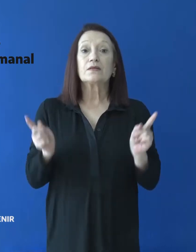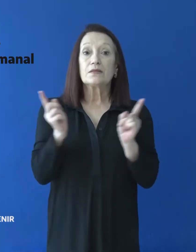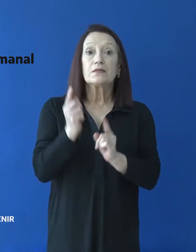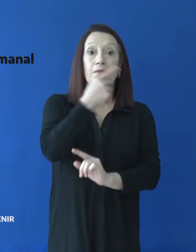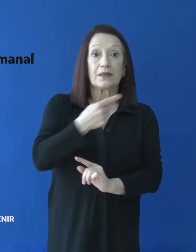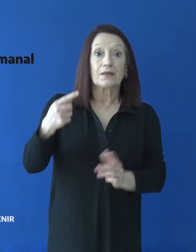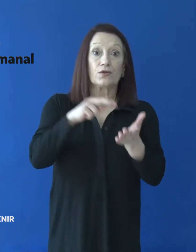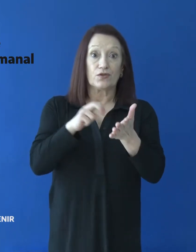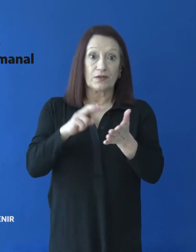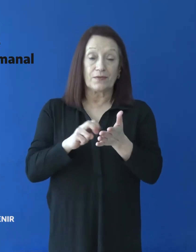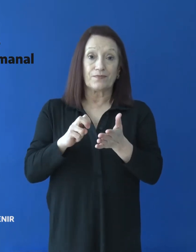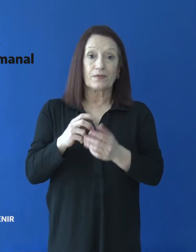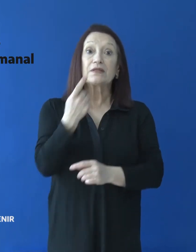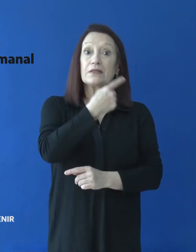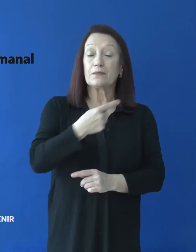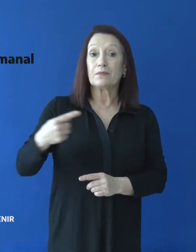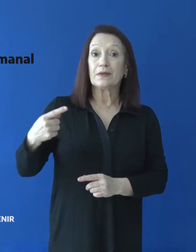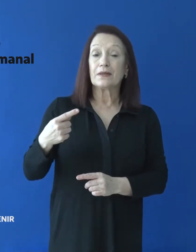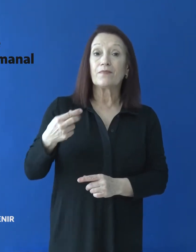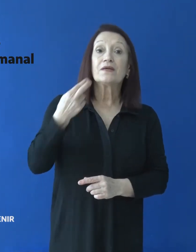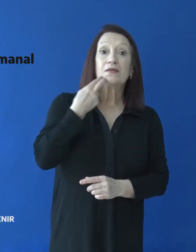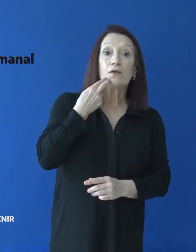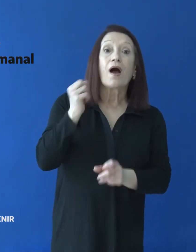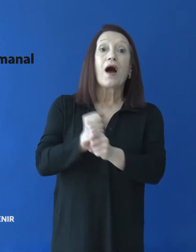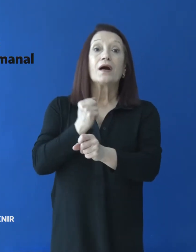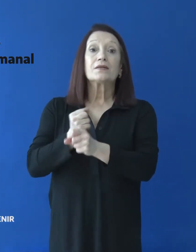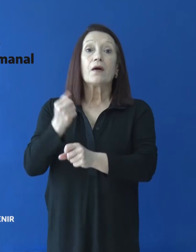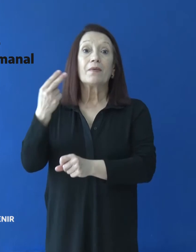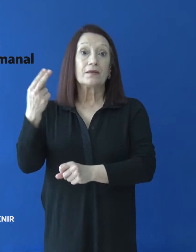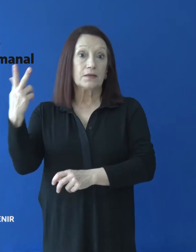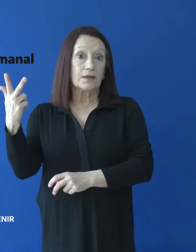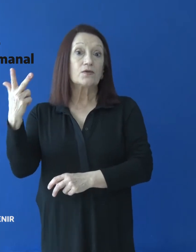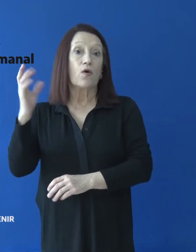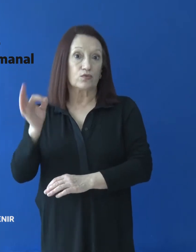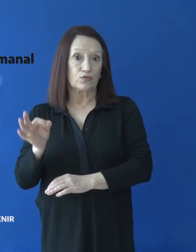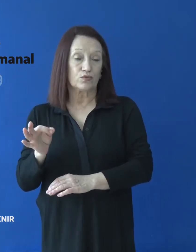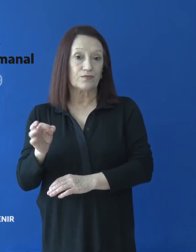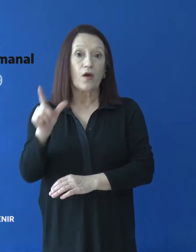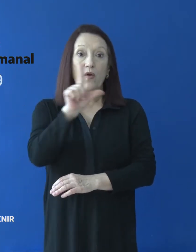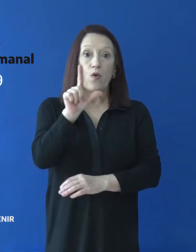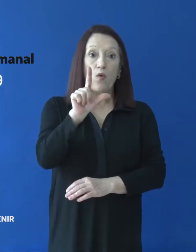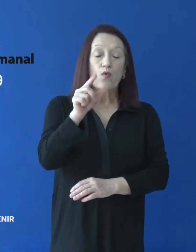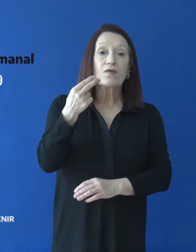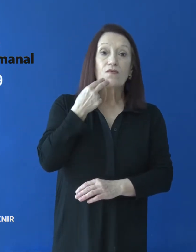Síntesis semanal de noticias. Semana del 19 al 23 de octubre. Lunes 19.